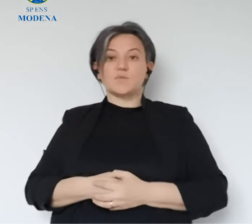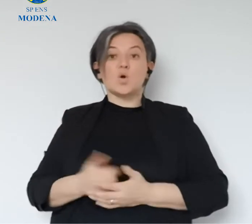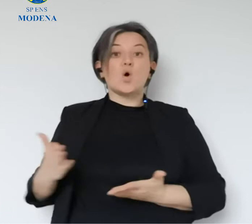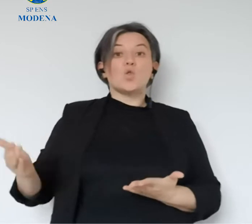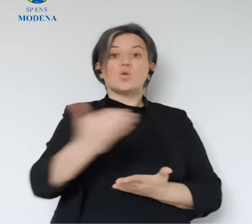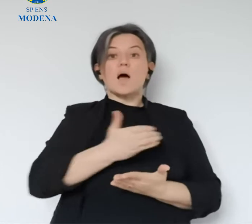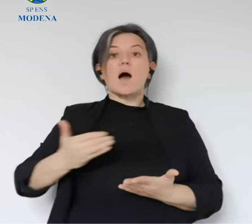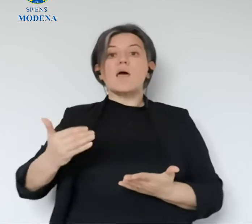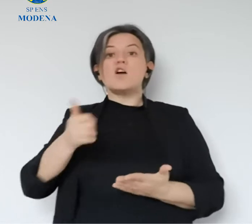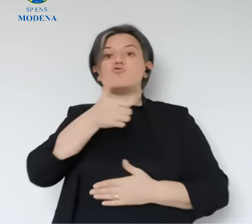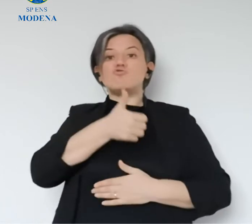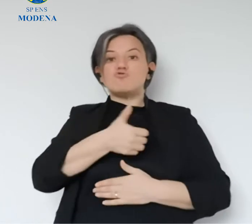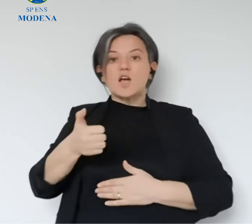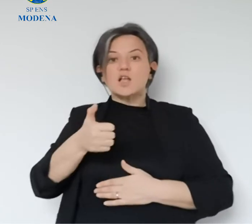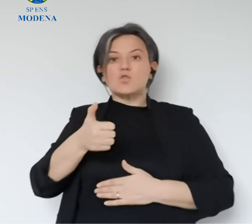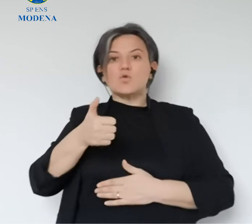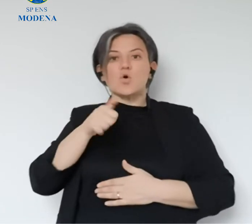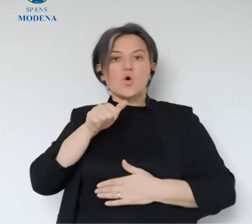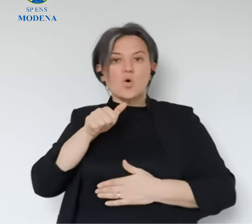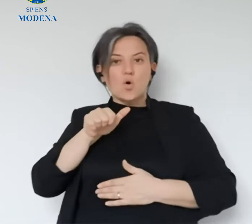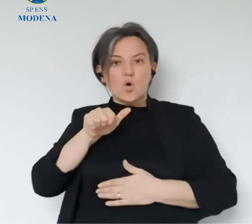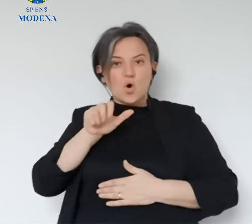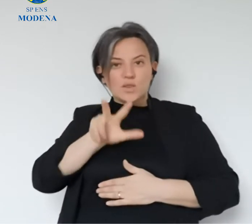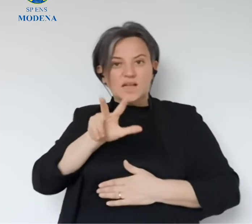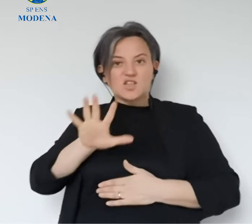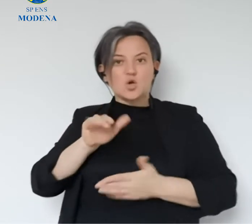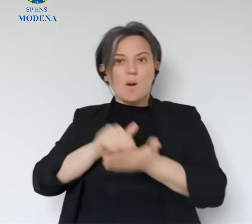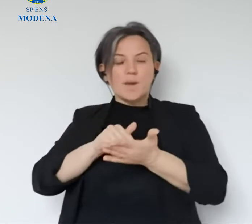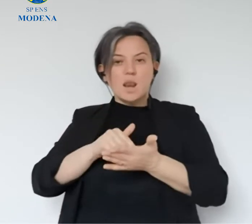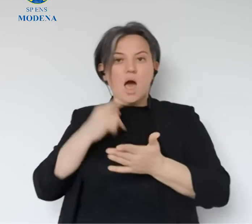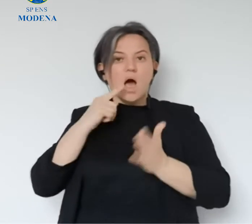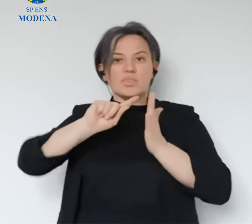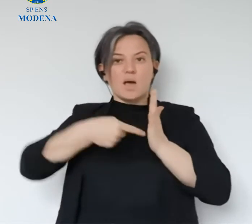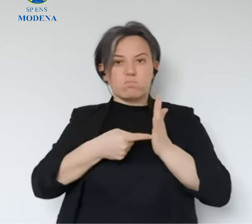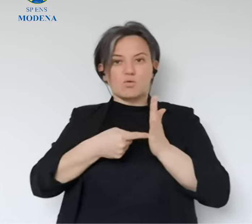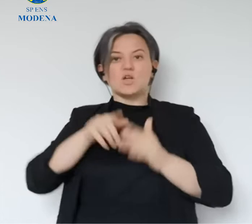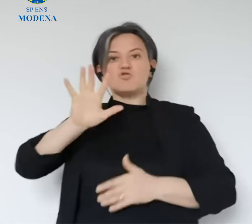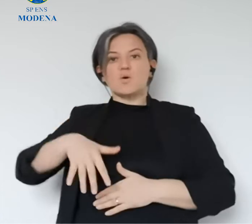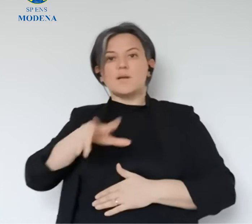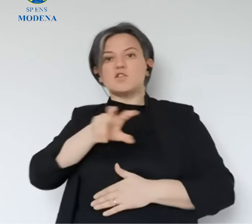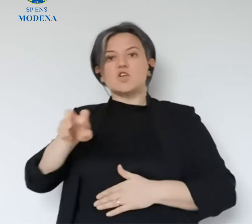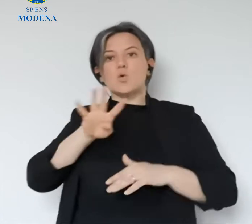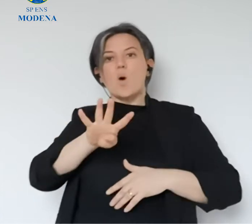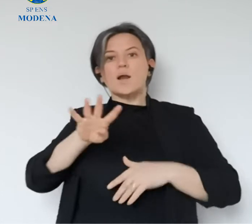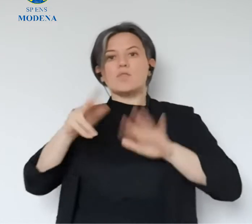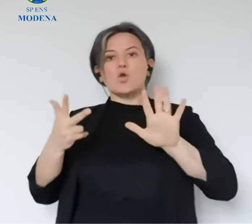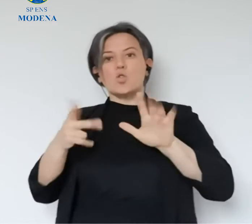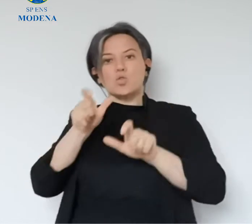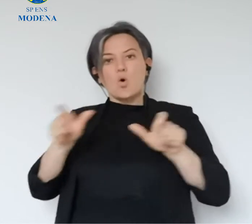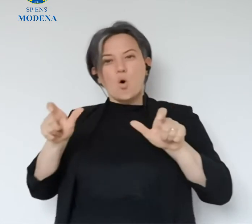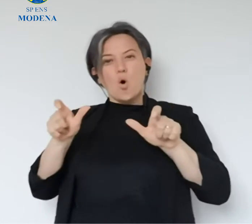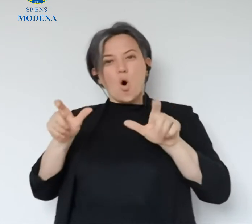virus, quindi dalla malattia stessa. Sono in totale 135.000 i